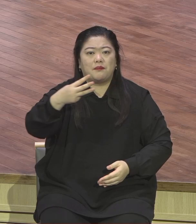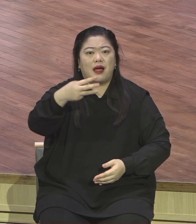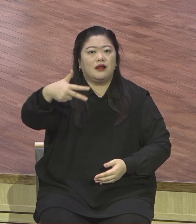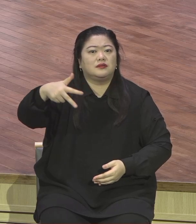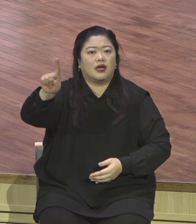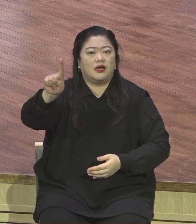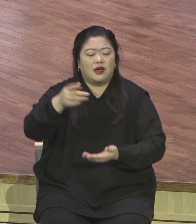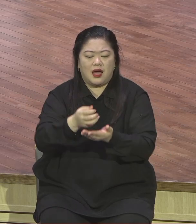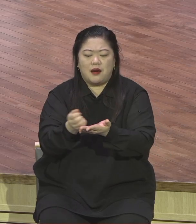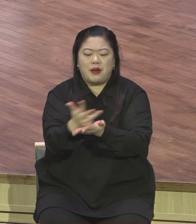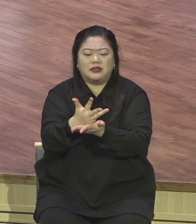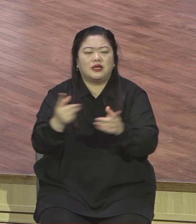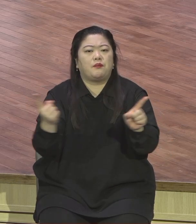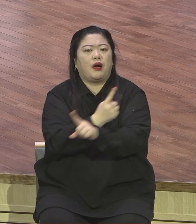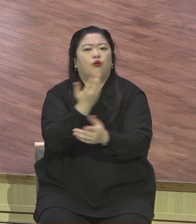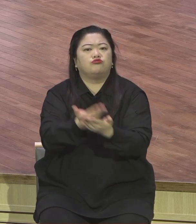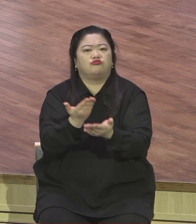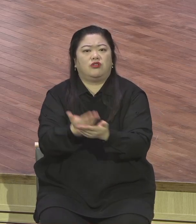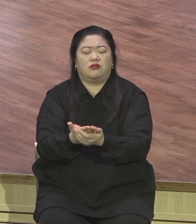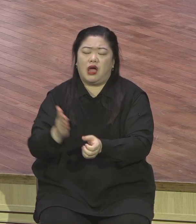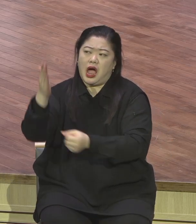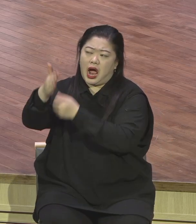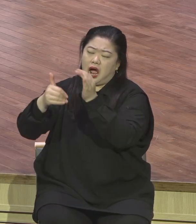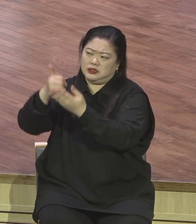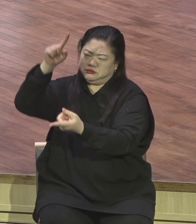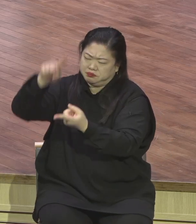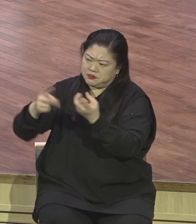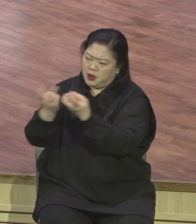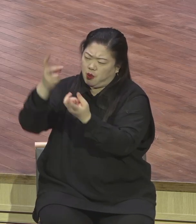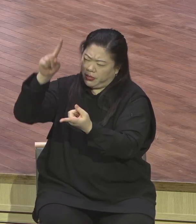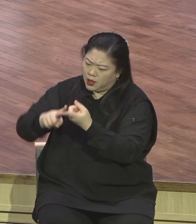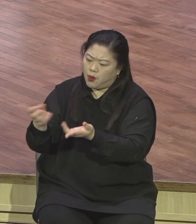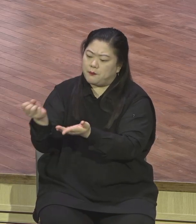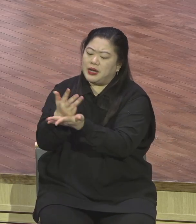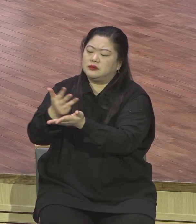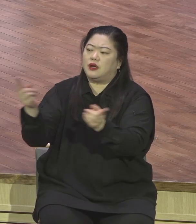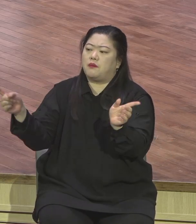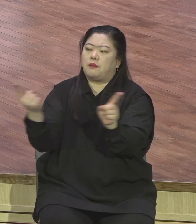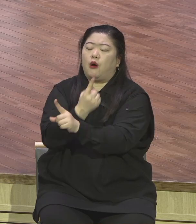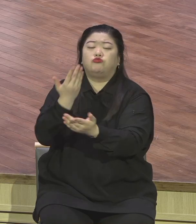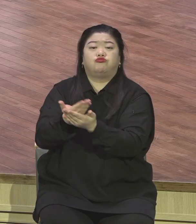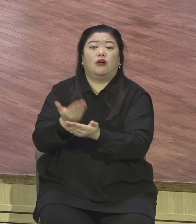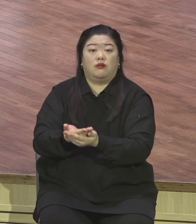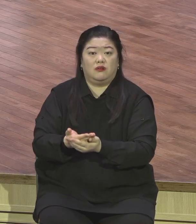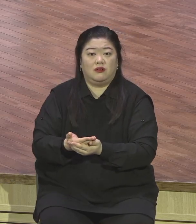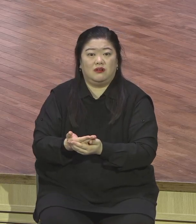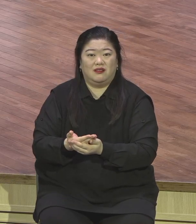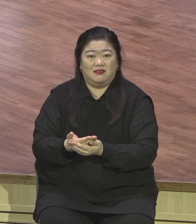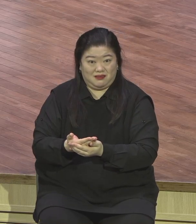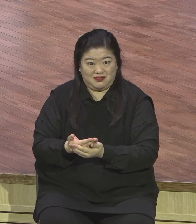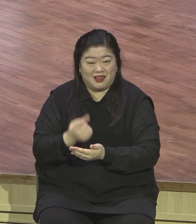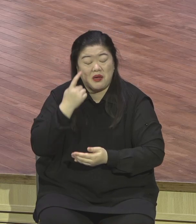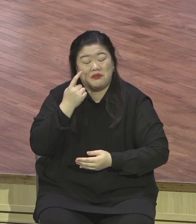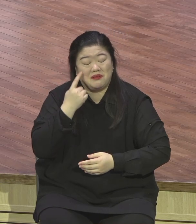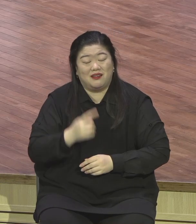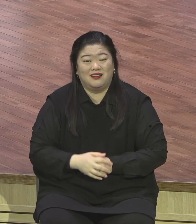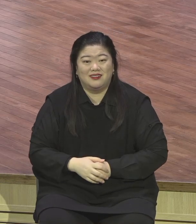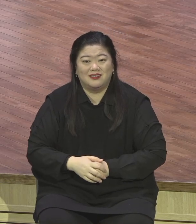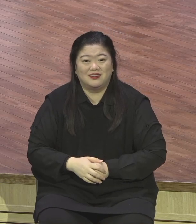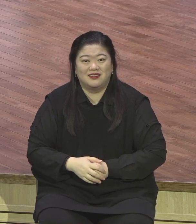사람으로 완전히 바뀌도록 하나님 해주신다니까요. 그래서 여러분 직분을 있는지 없는지 그걸 맡아서 그냥